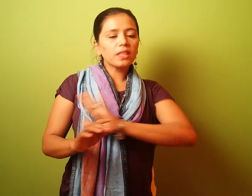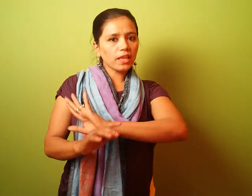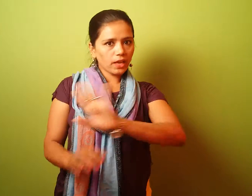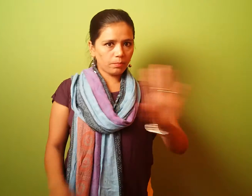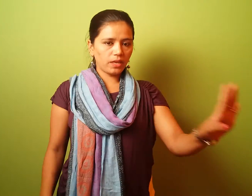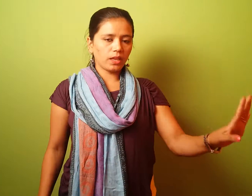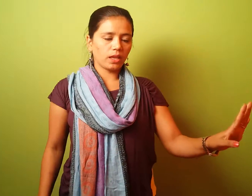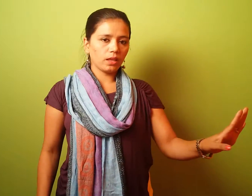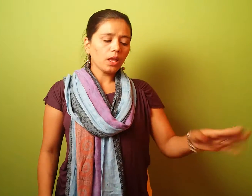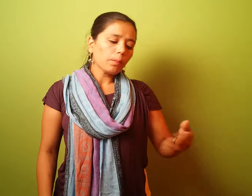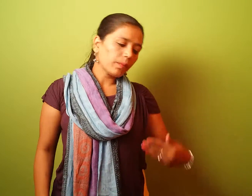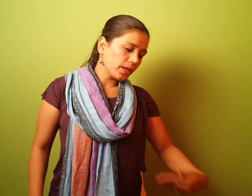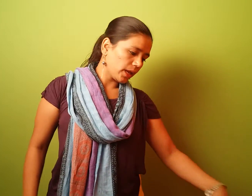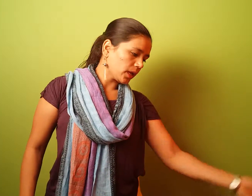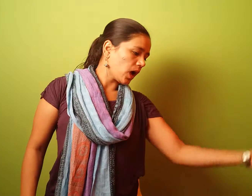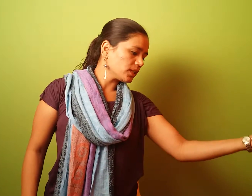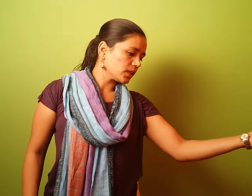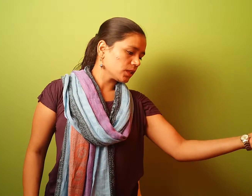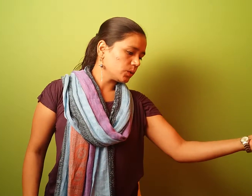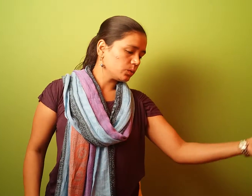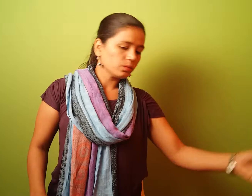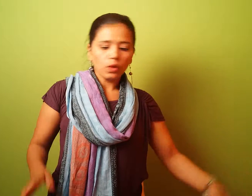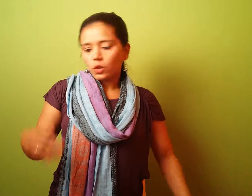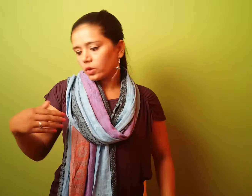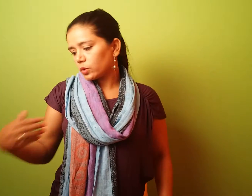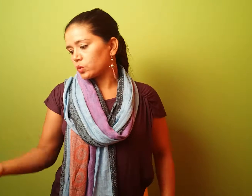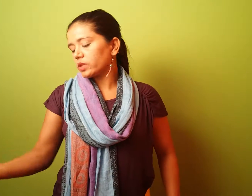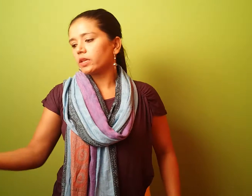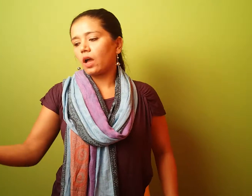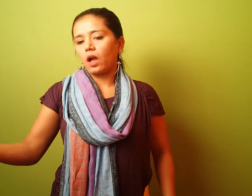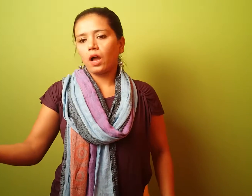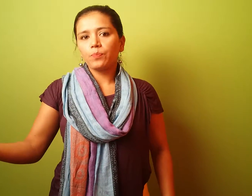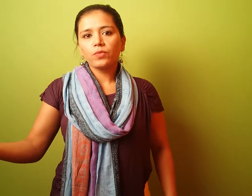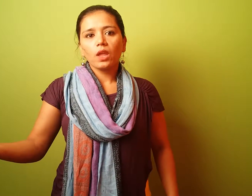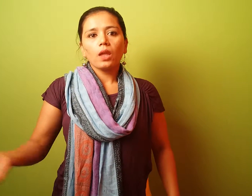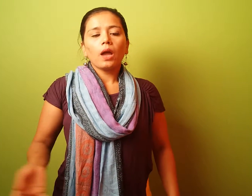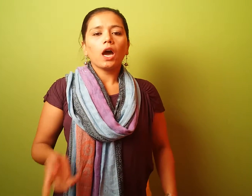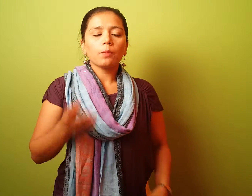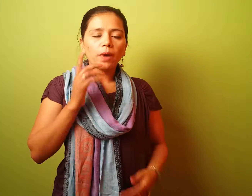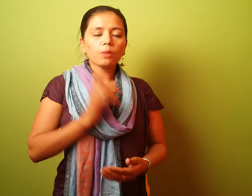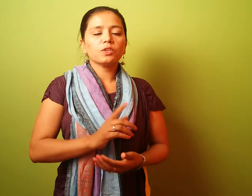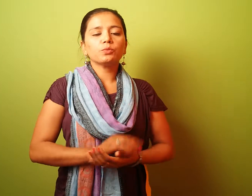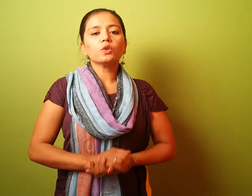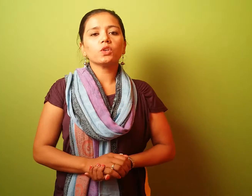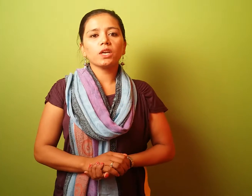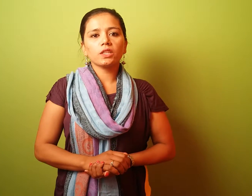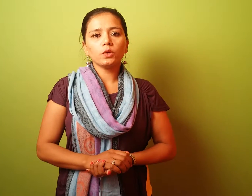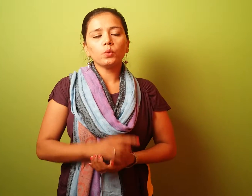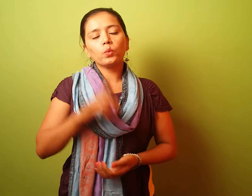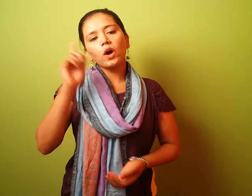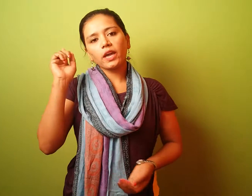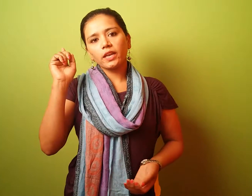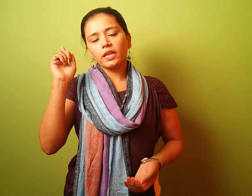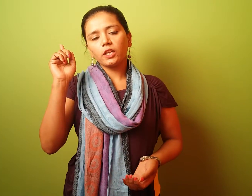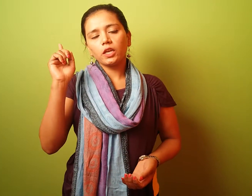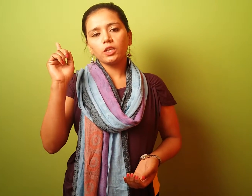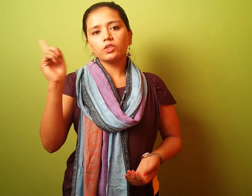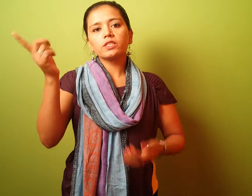मिलते कभी नहीं मैं ये कहा चाहती हूँ कोई उस्थी रहा हर बार मजबूर हो जाती हूँ वो करने के लिए जो